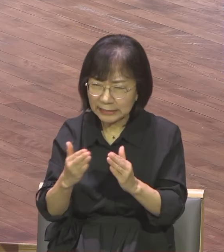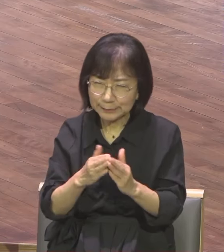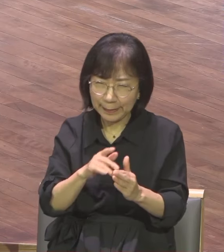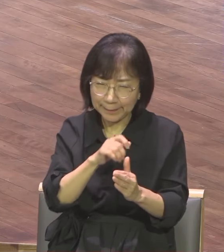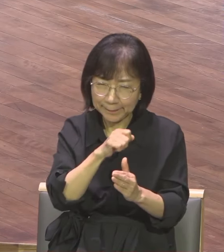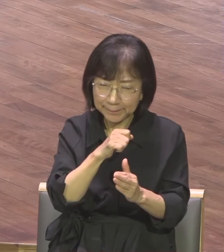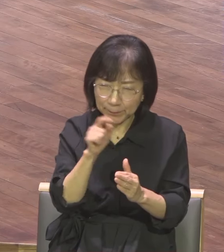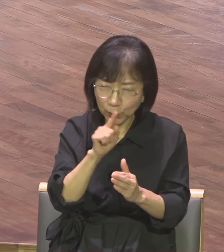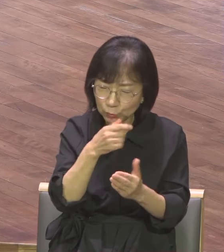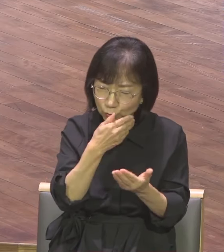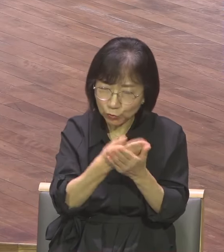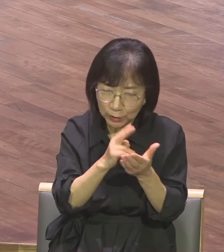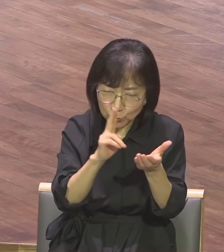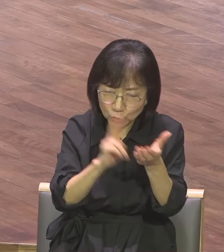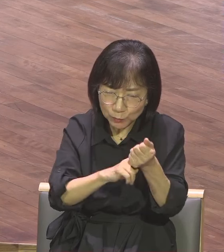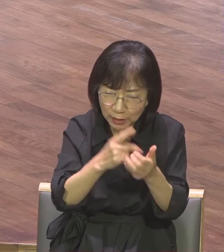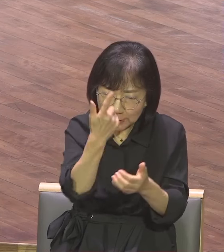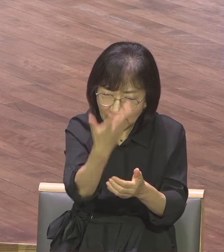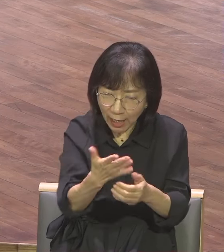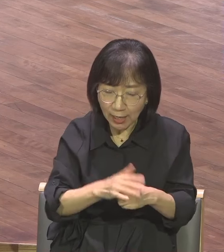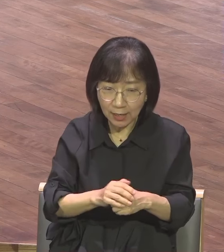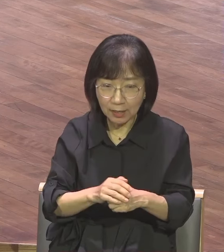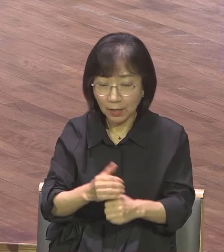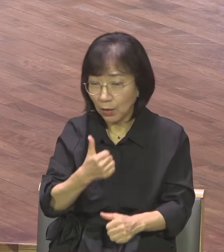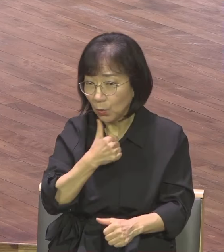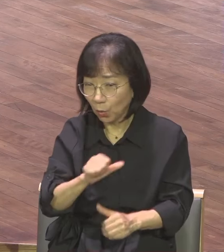그 5분 기도하는 게 왜 이렇게 힘든지